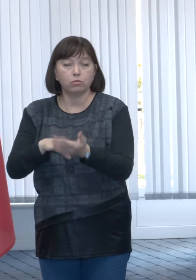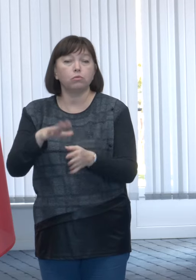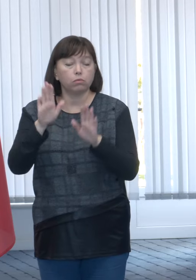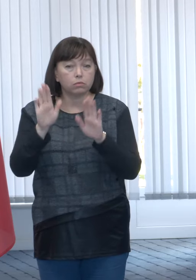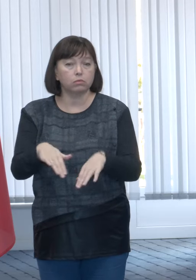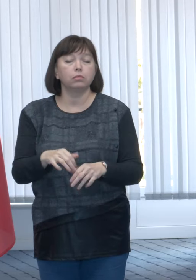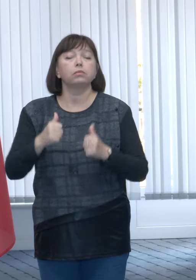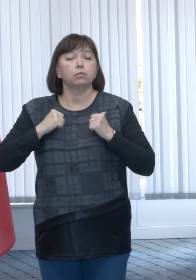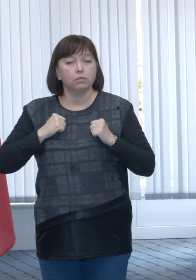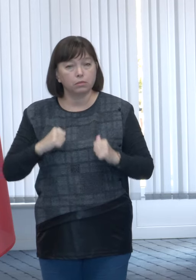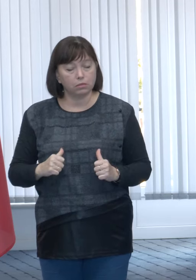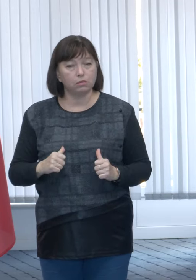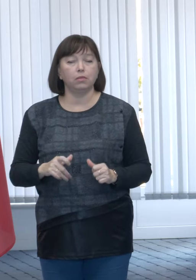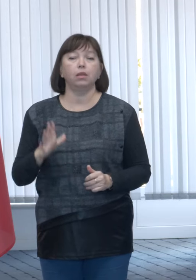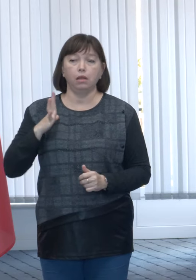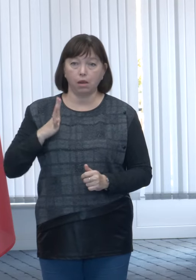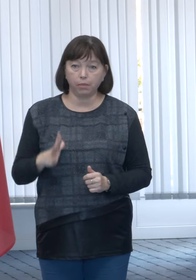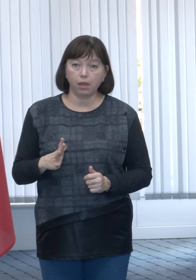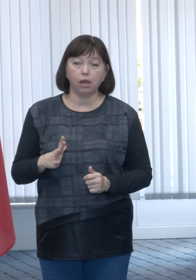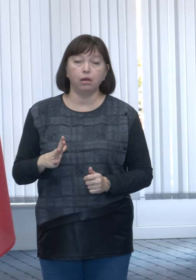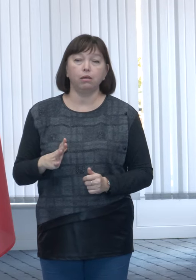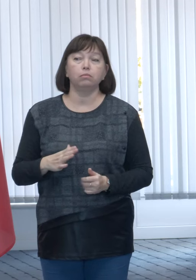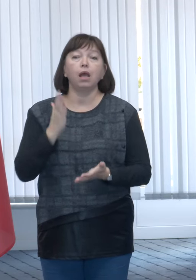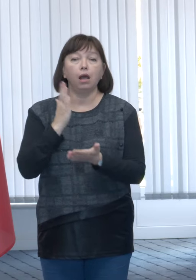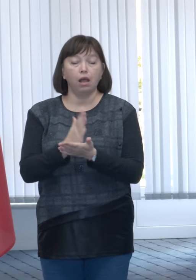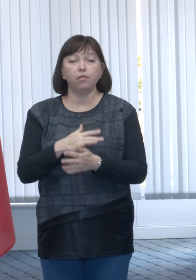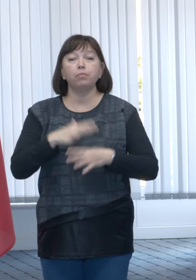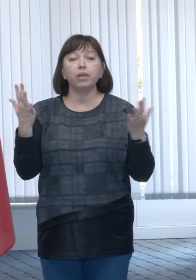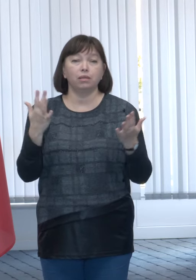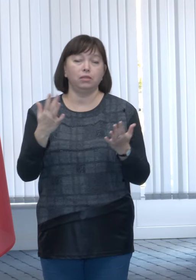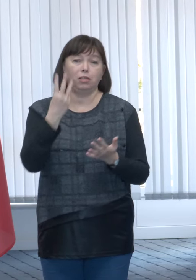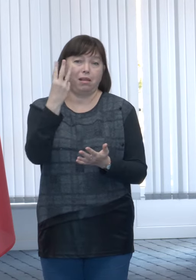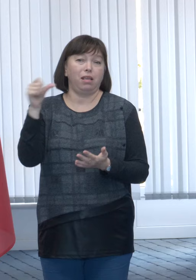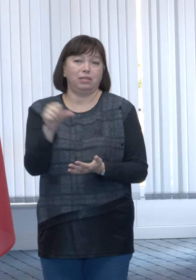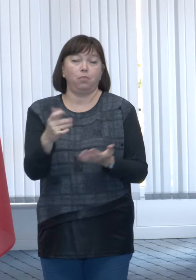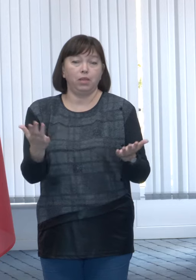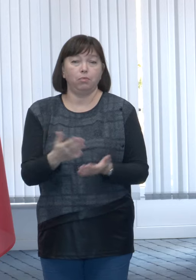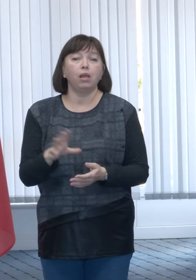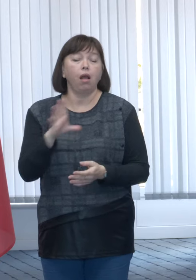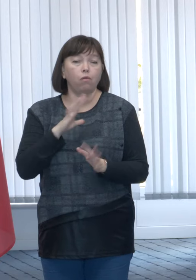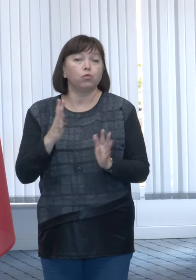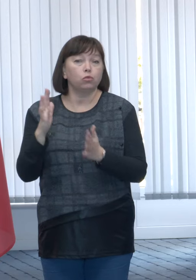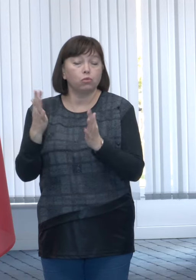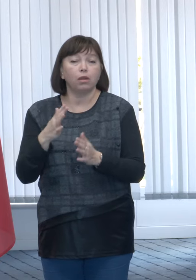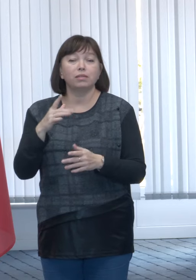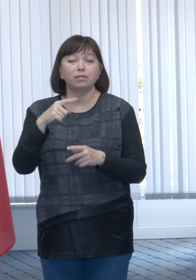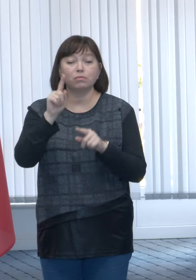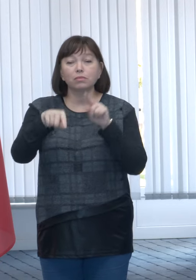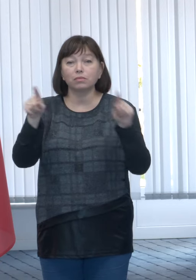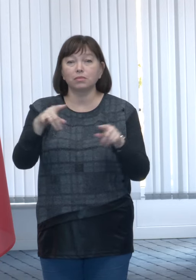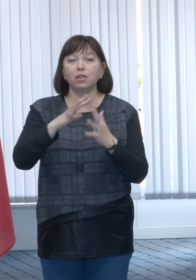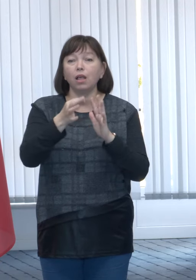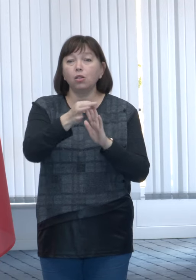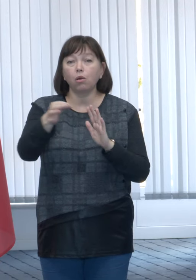cu calm, cu răbdare. Avem peste 3 săptămâni, am avut situații în care în unii localități